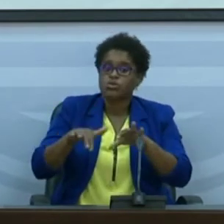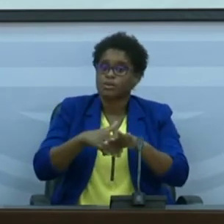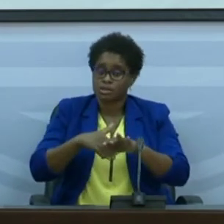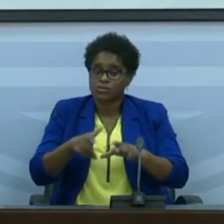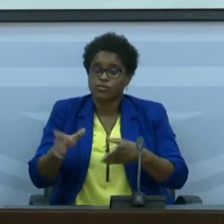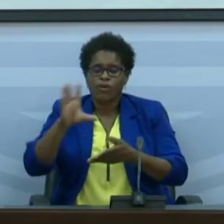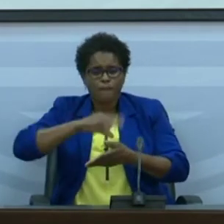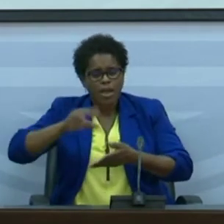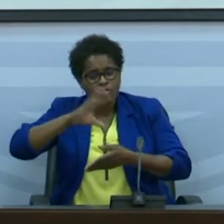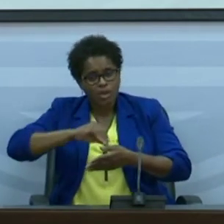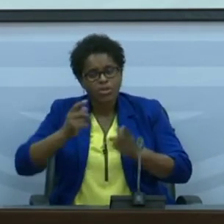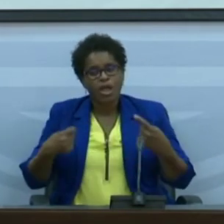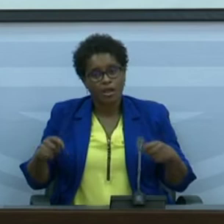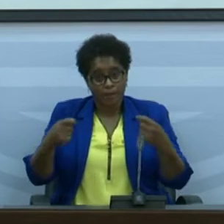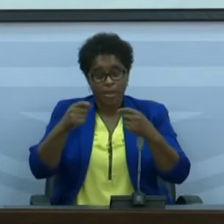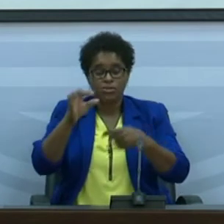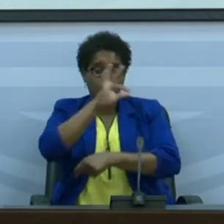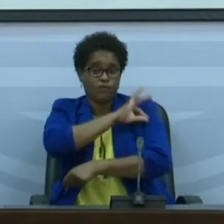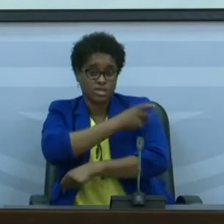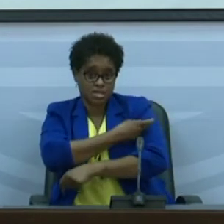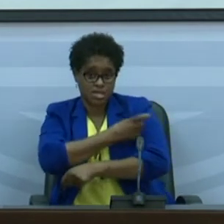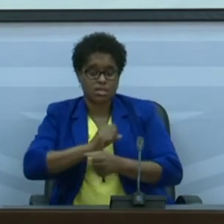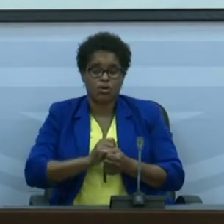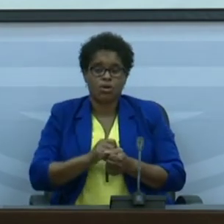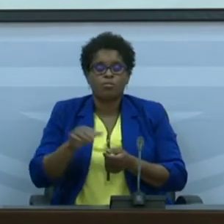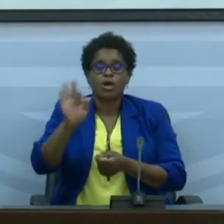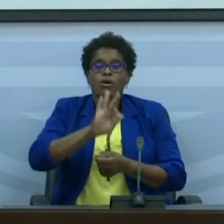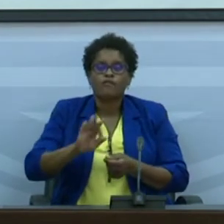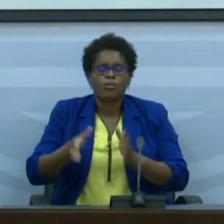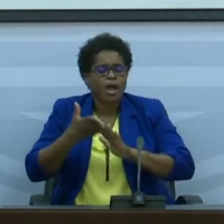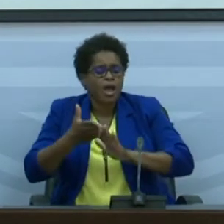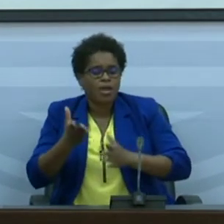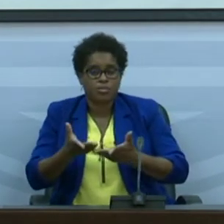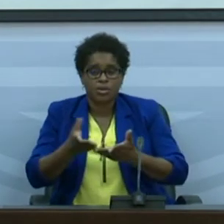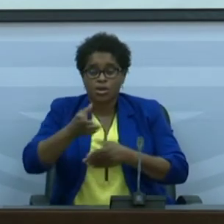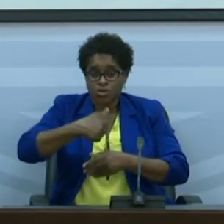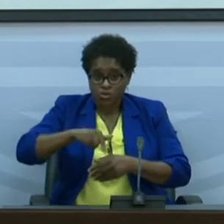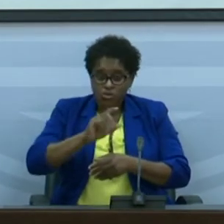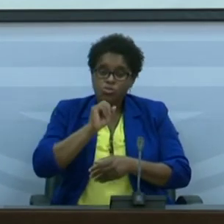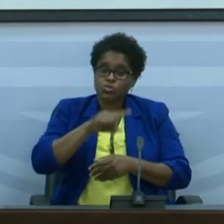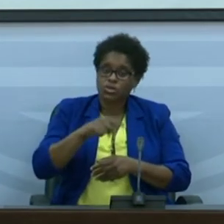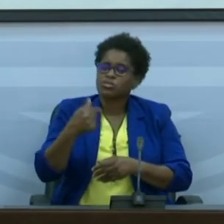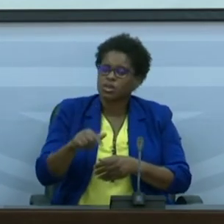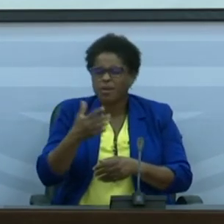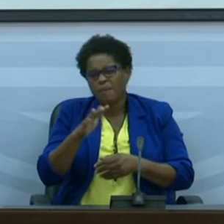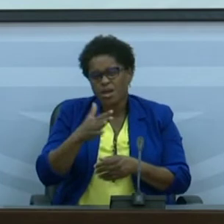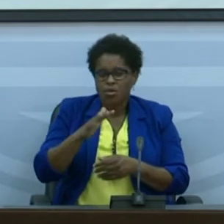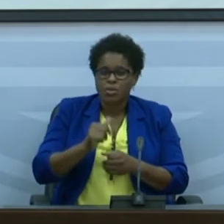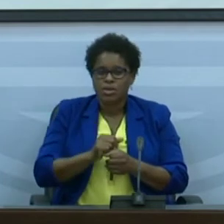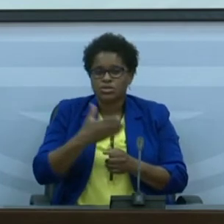cada vez mais à campanha de vacinação para que de uma forma muito rápida nós possamos ter pelo menos